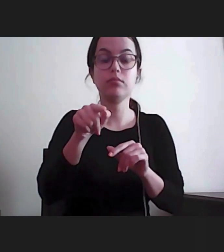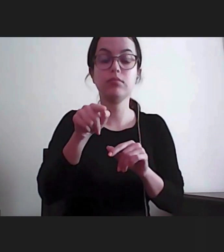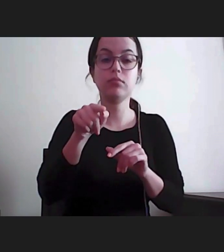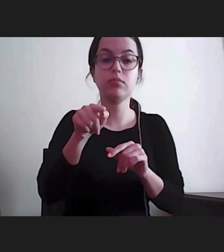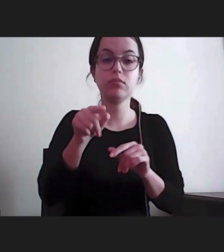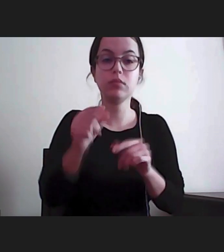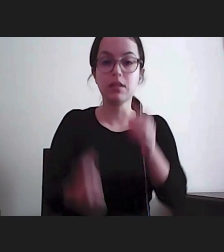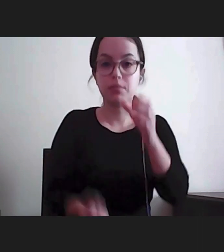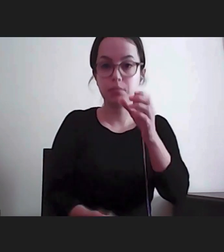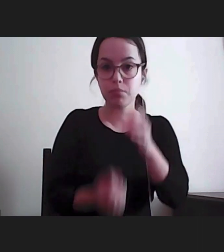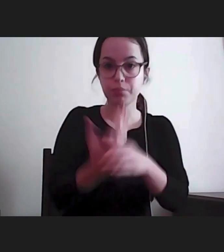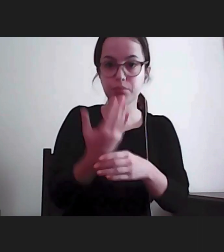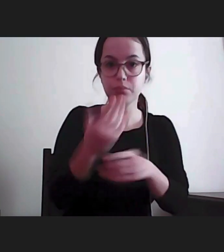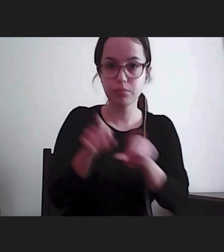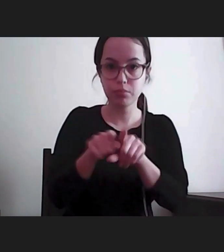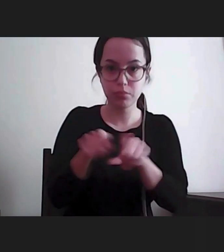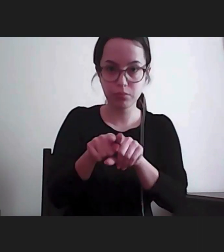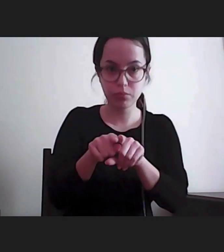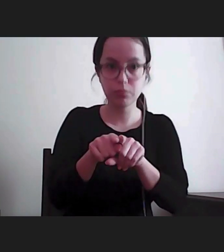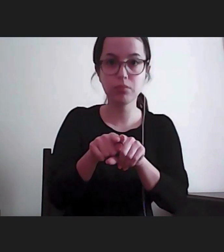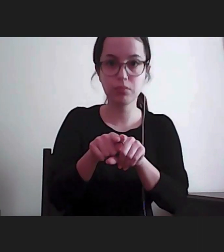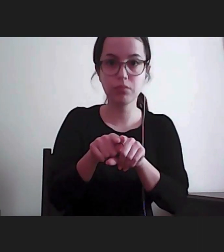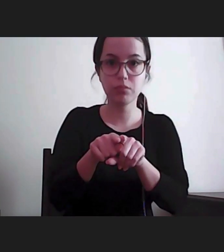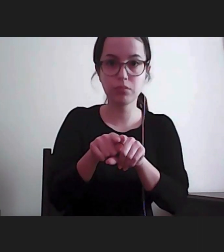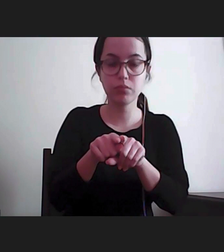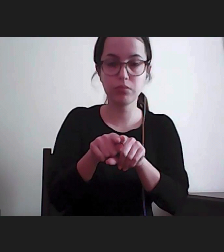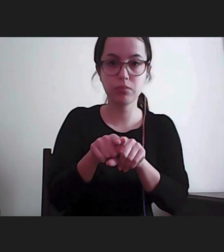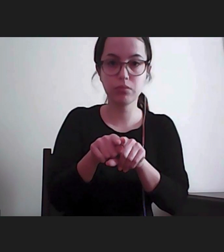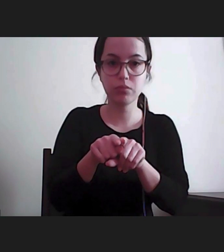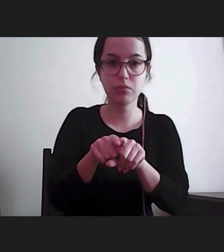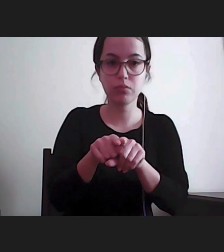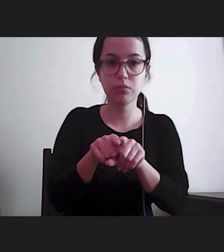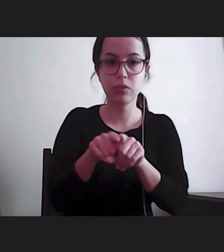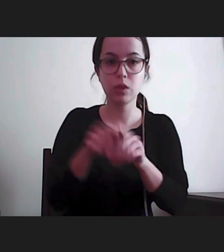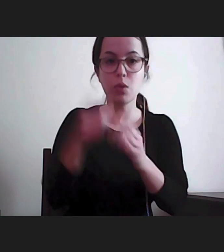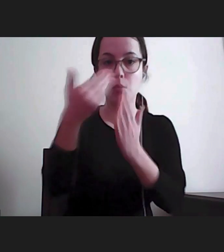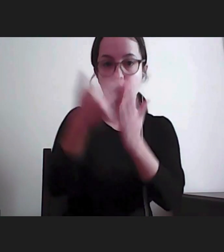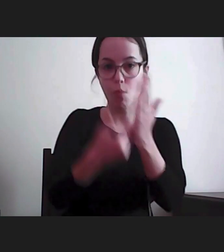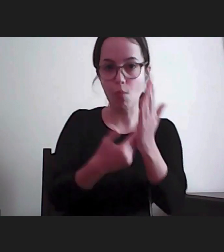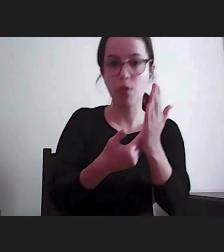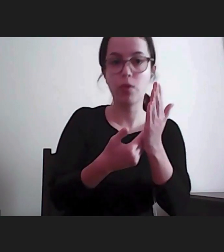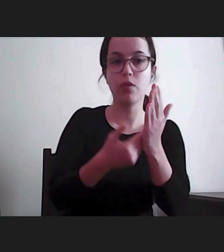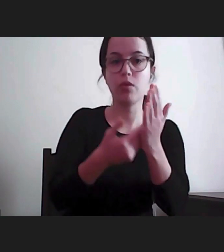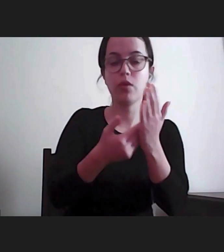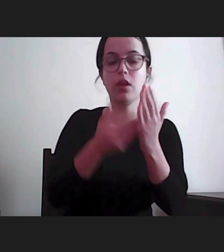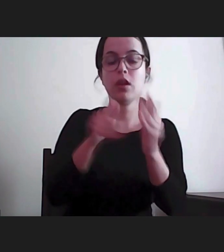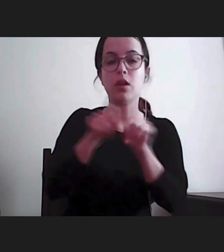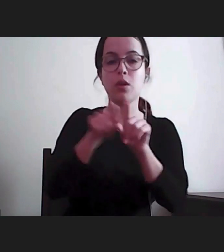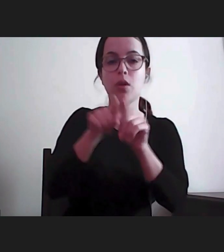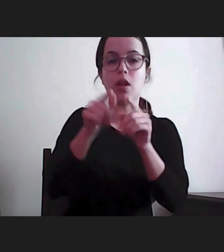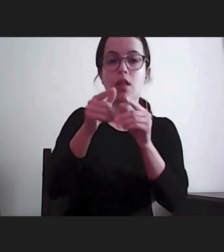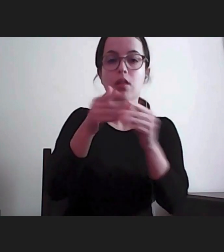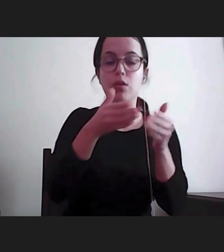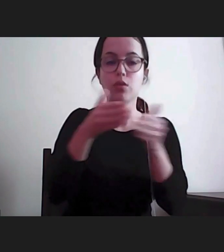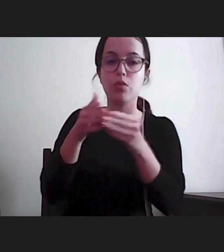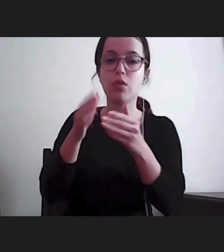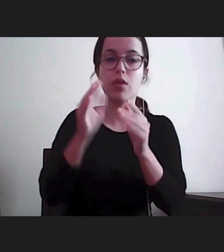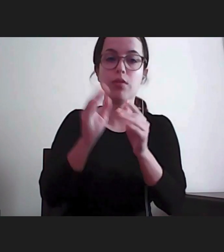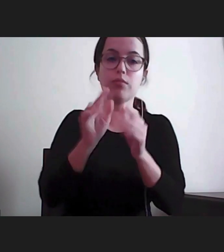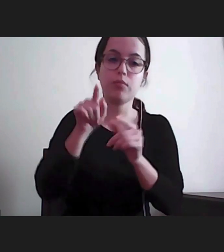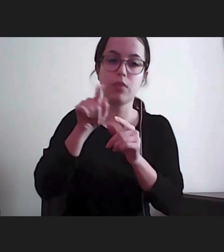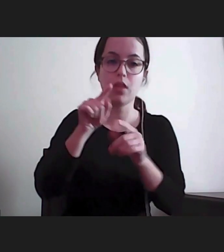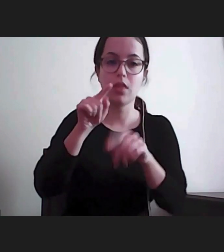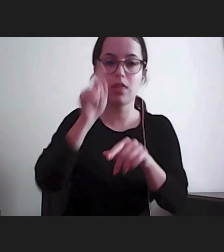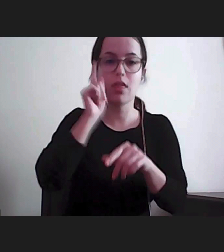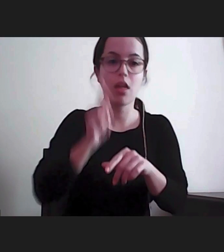criação, ou melhor, no protocolo facultativo à Convenção, do Mecanismo Nacional de